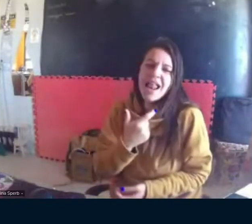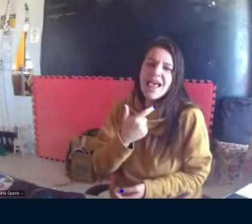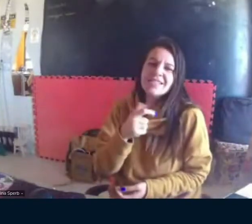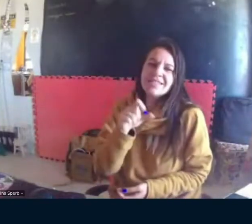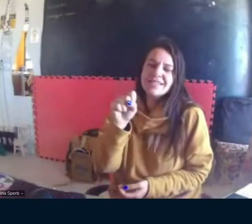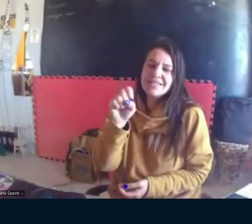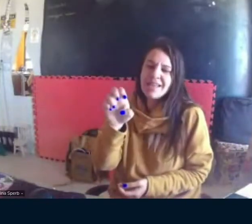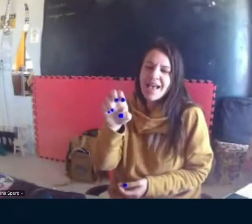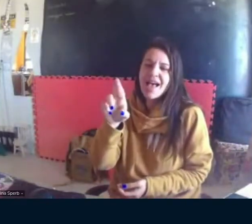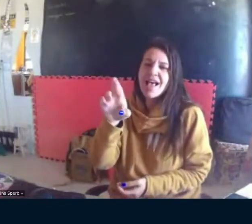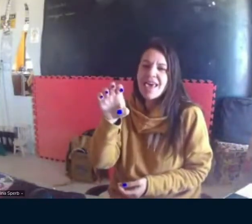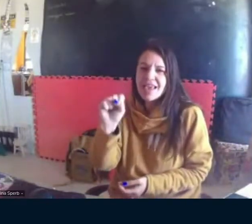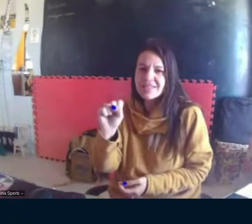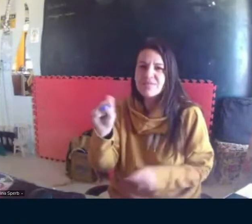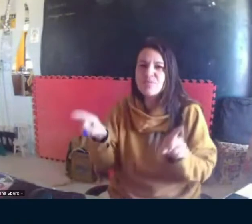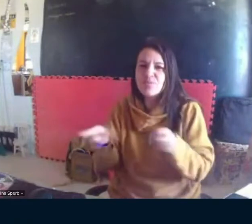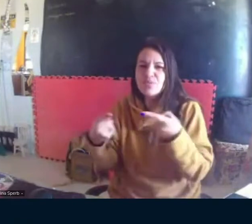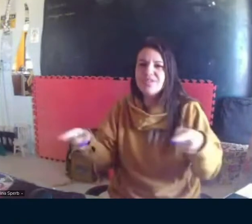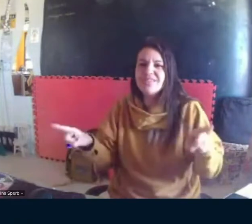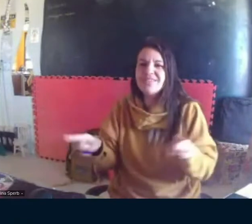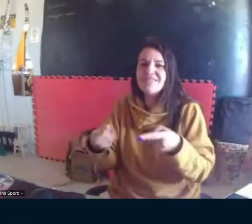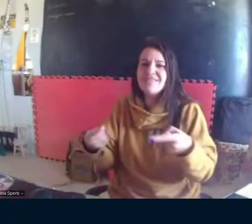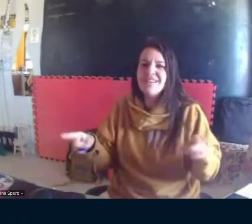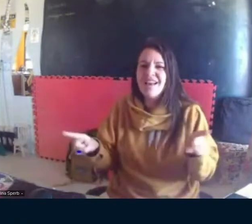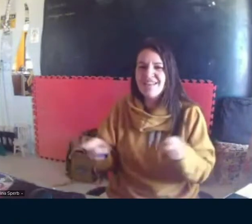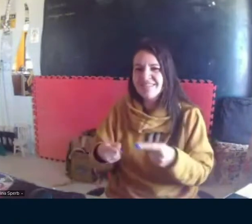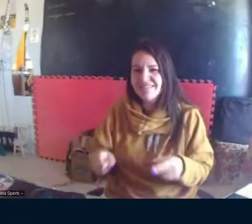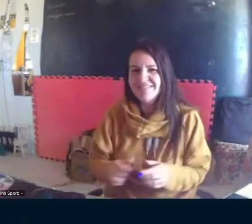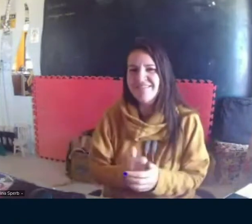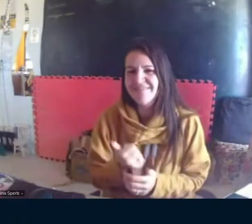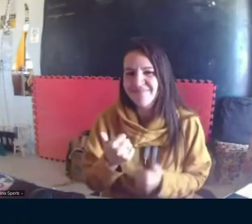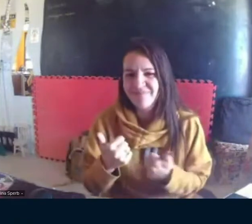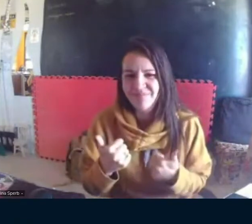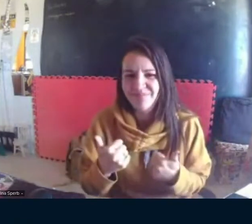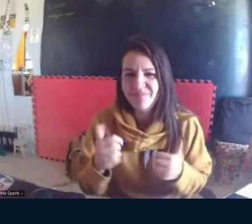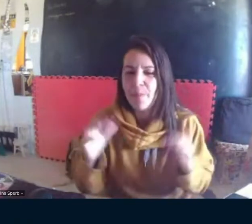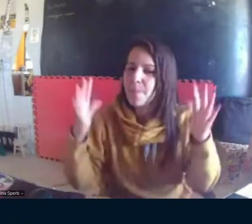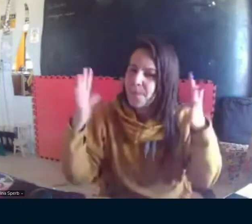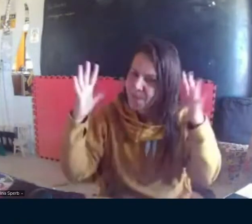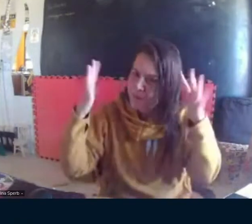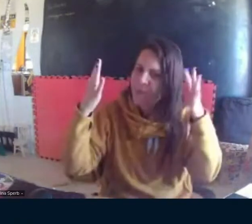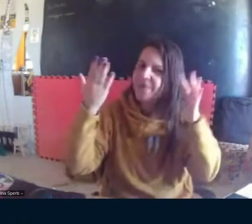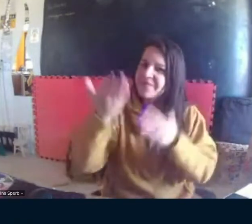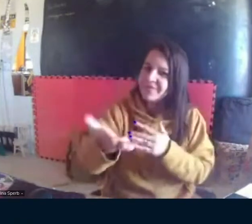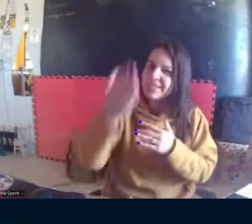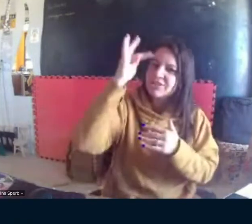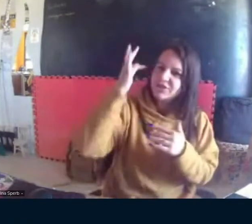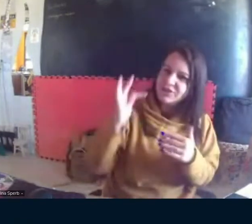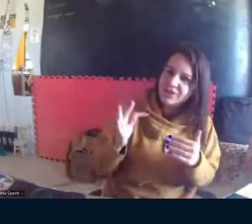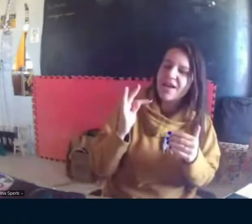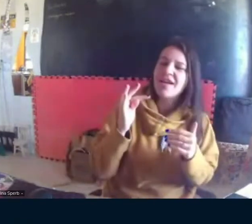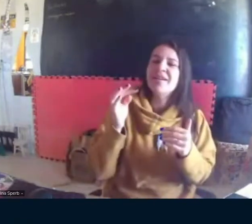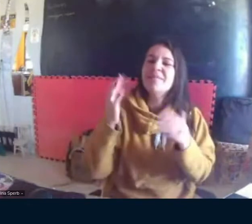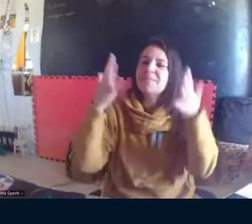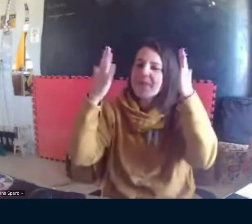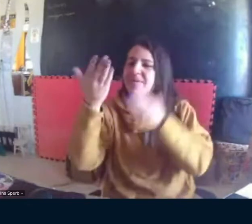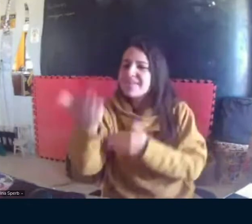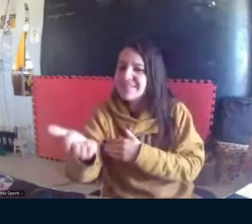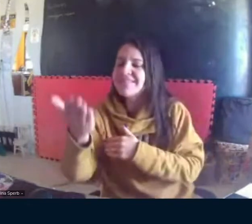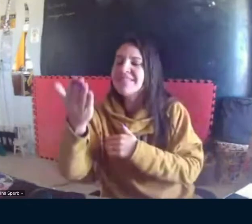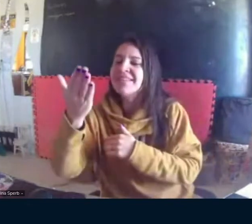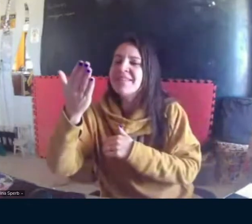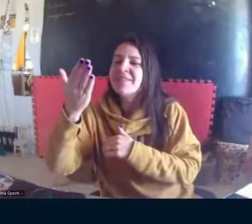vibração entre tantas outras coisas. Então, somos todos seres musicais. Então, parabéns pelo seu